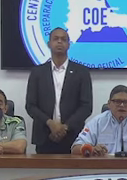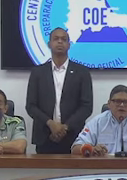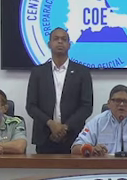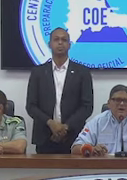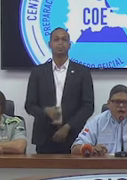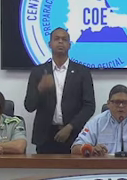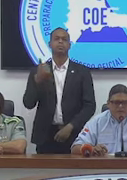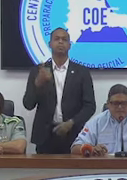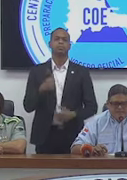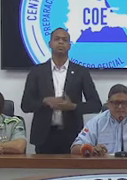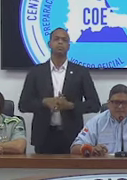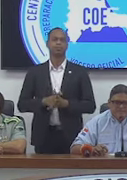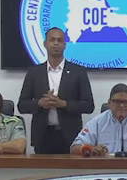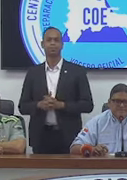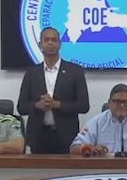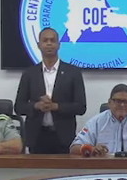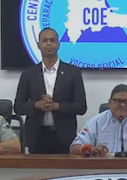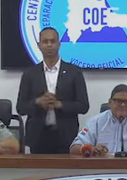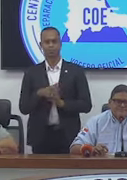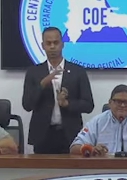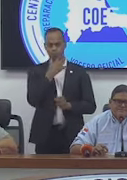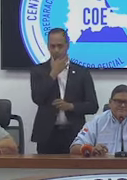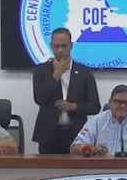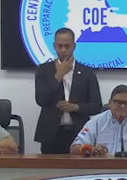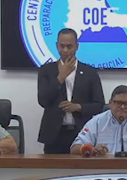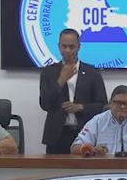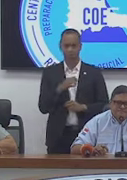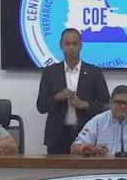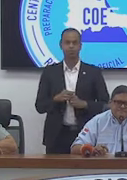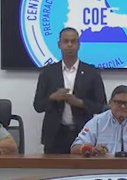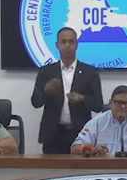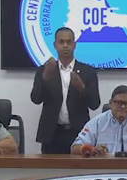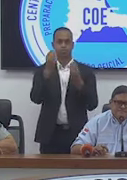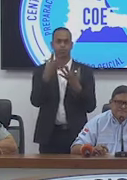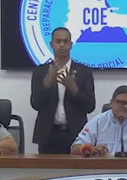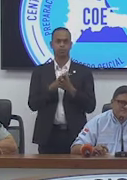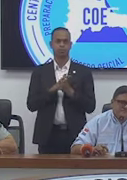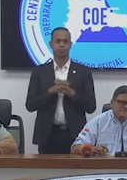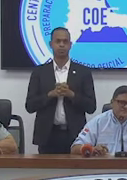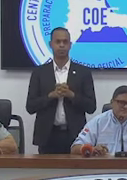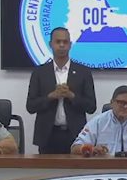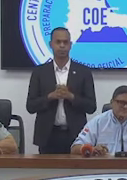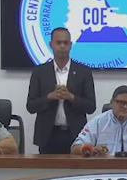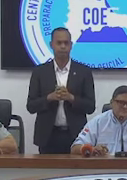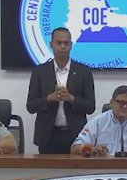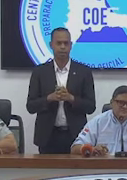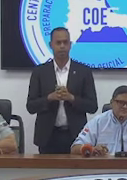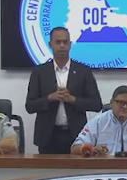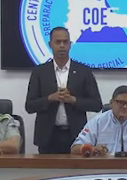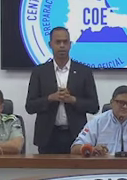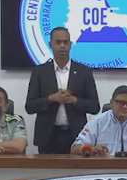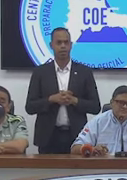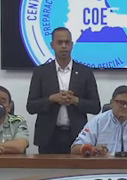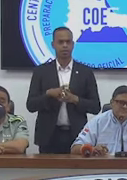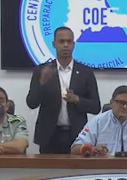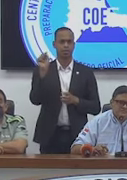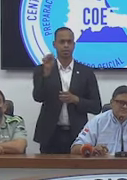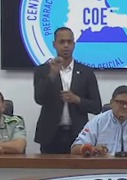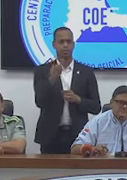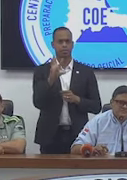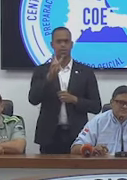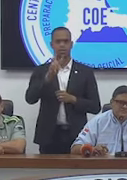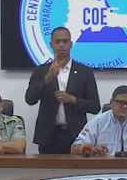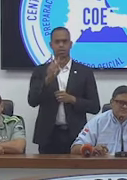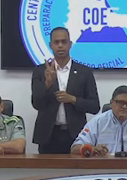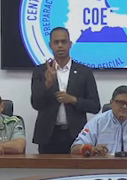¿Se está escuchando? Ahora sí, ahora sí. Quiero saber, general, no son muchos 18 accidentes de tránsito, 61